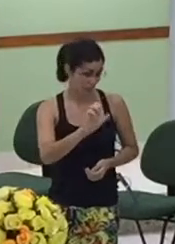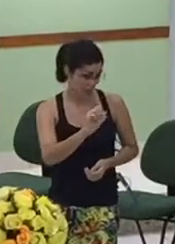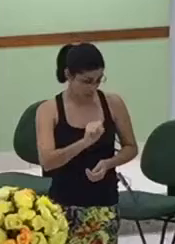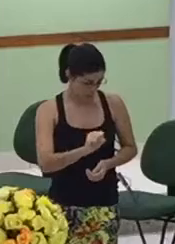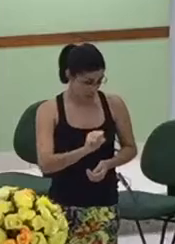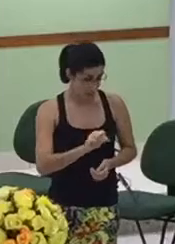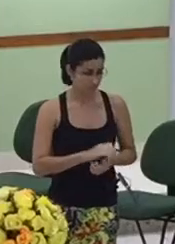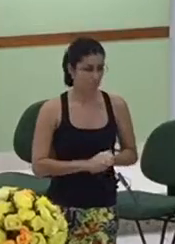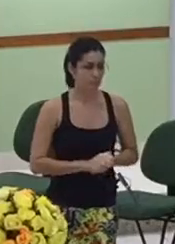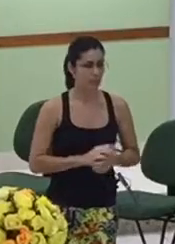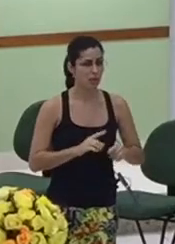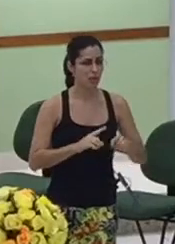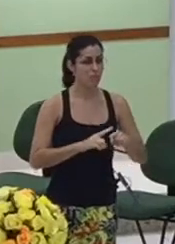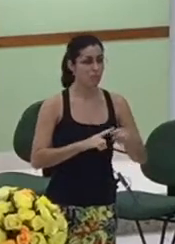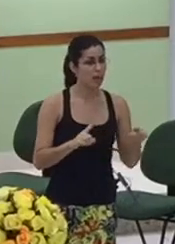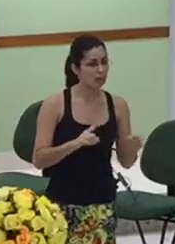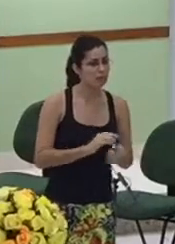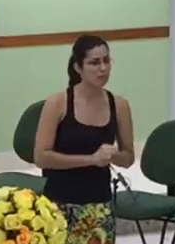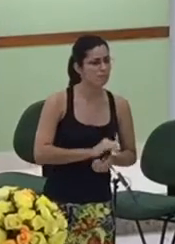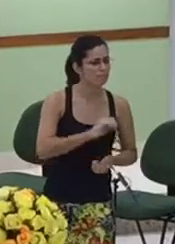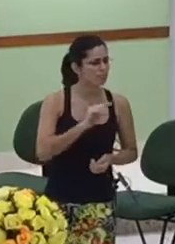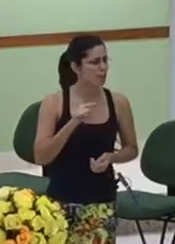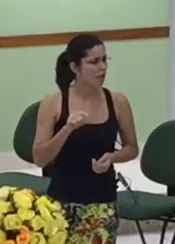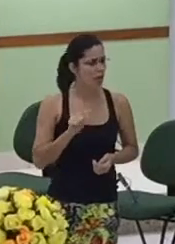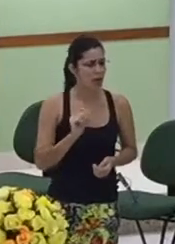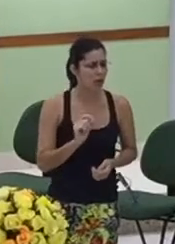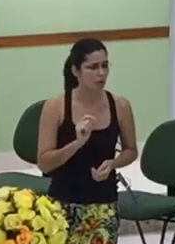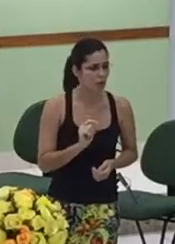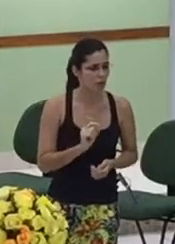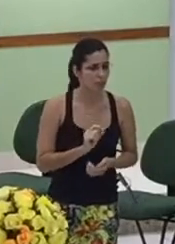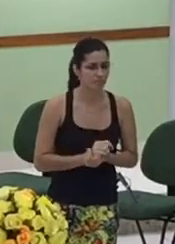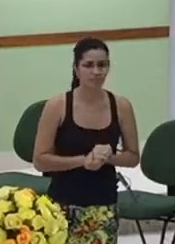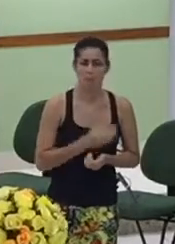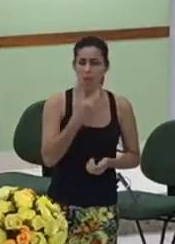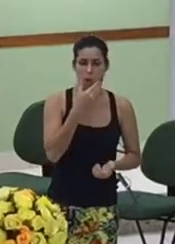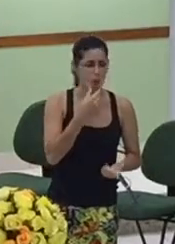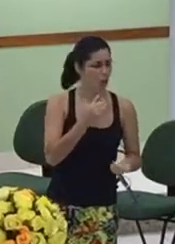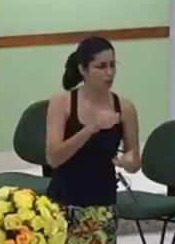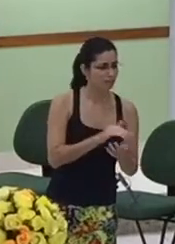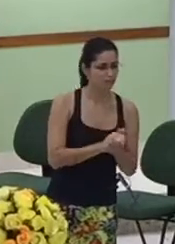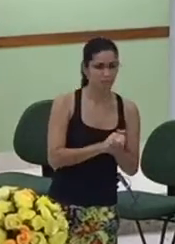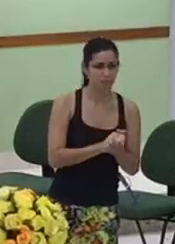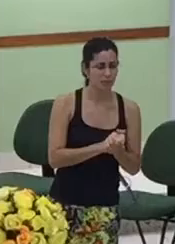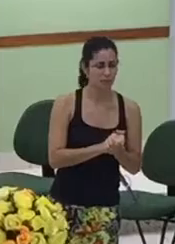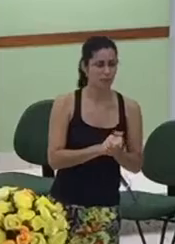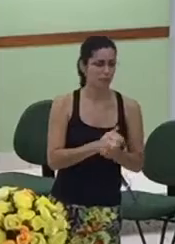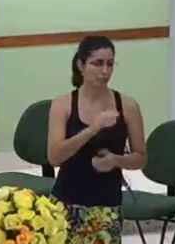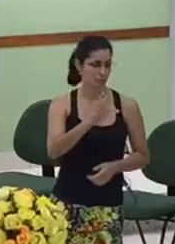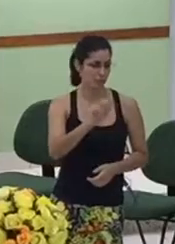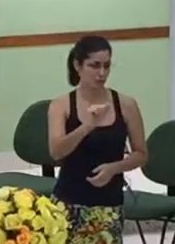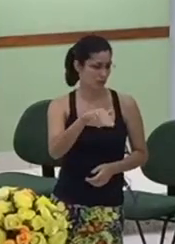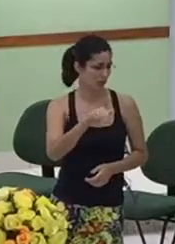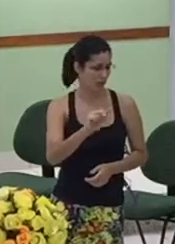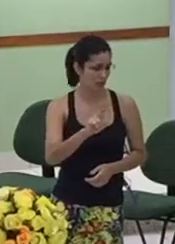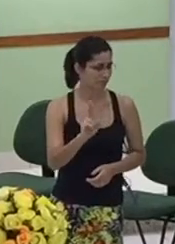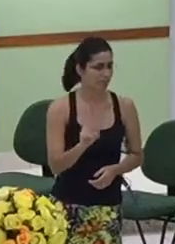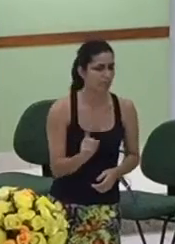na verdade Judá era sogro de Tamar e como é que chegamos a essa